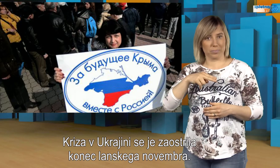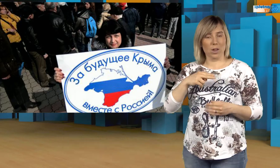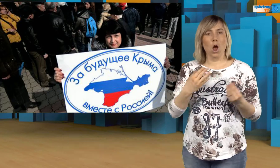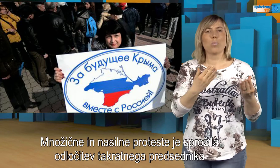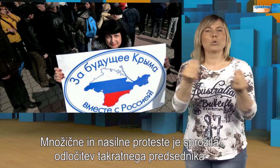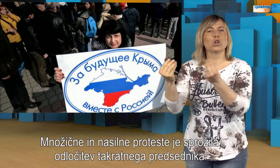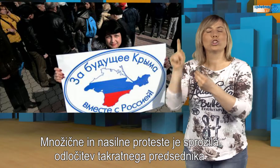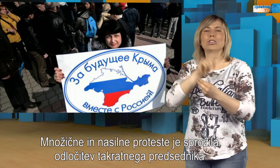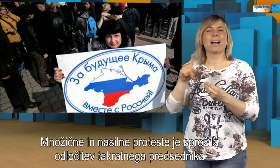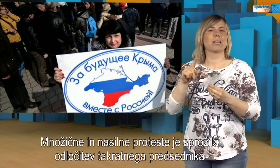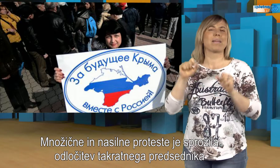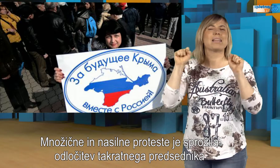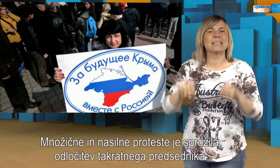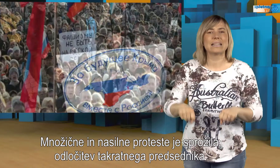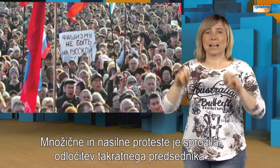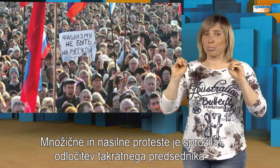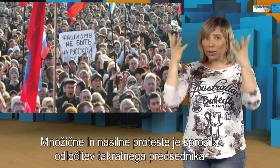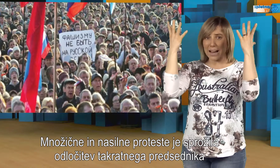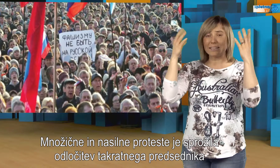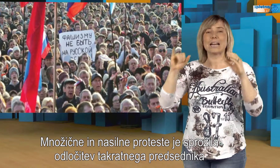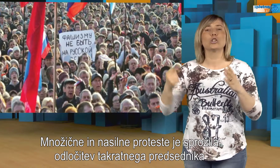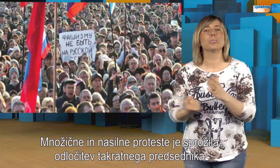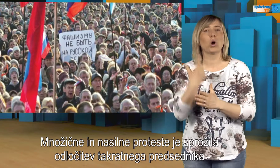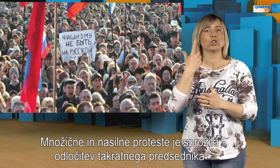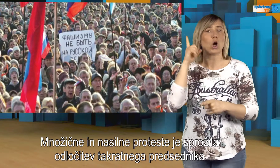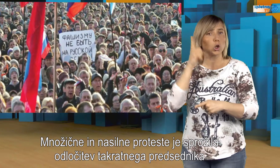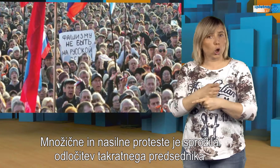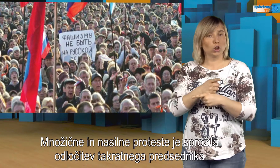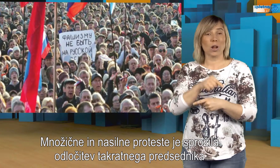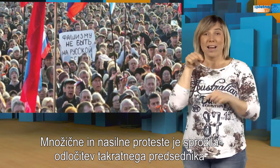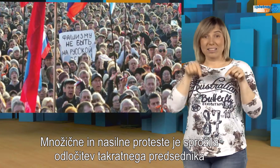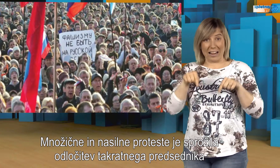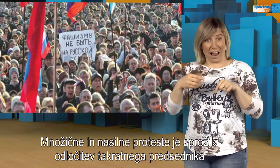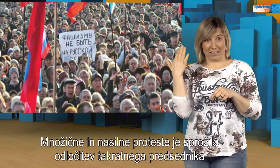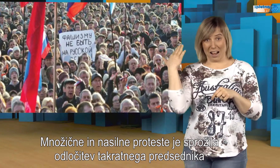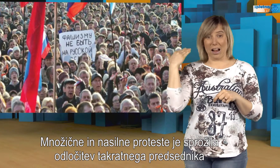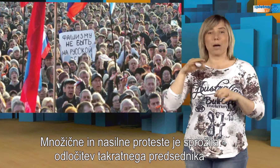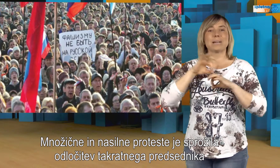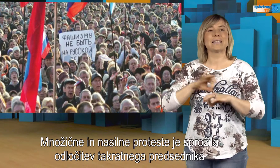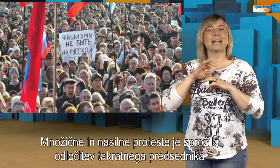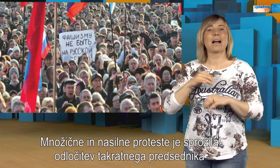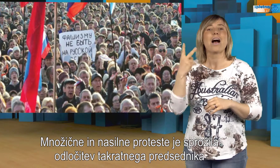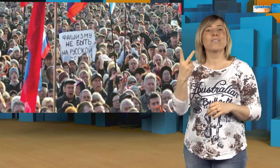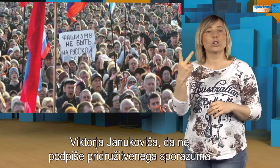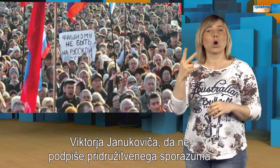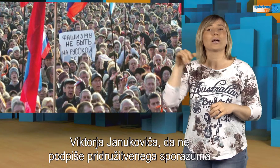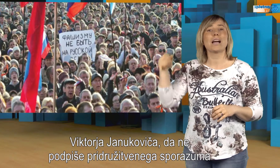Množične in nasilne proteste je sprožila odločitev takratnega predsednika Viktorja Janukoviča, da ne podpiše